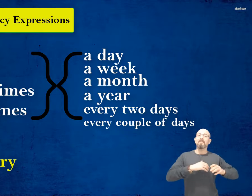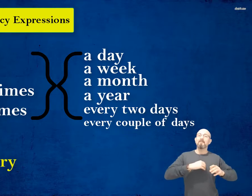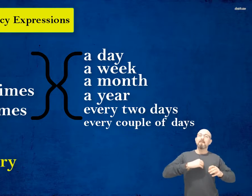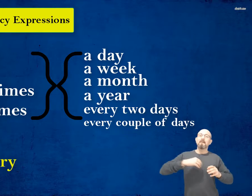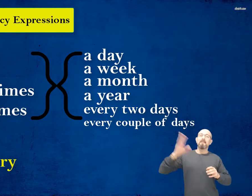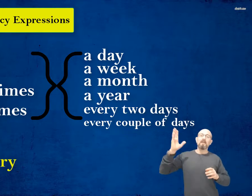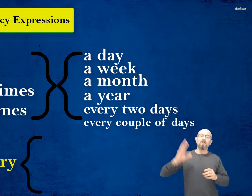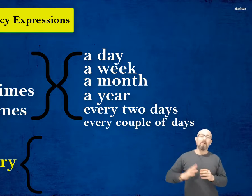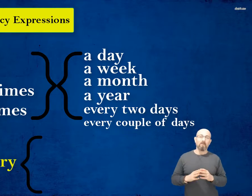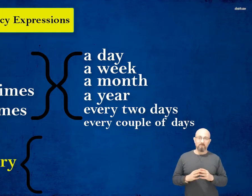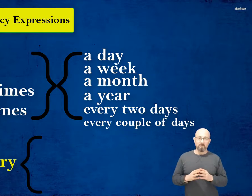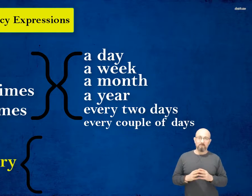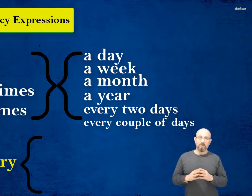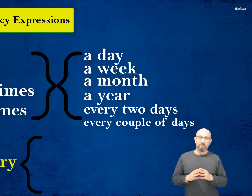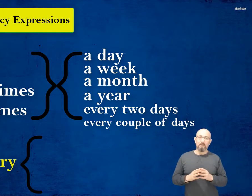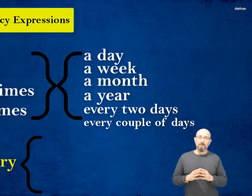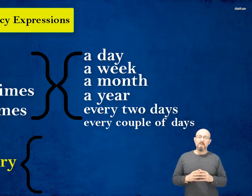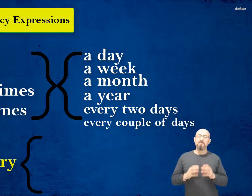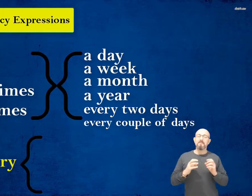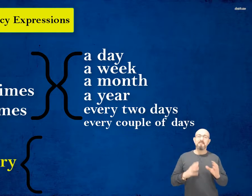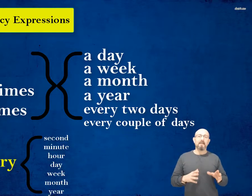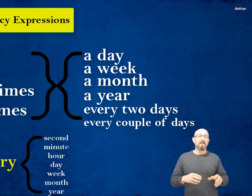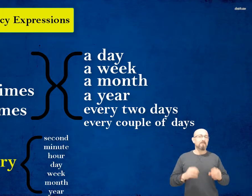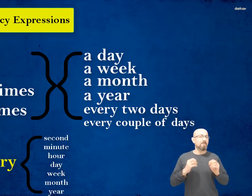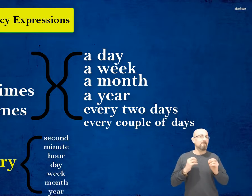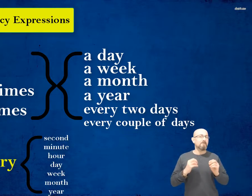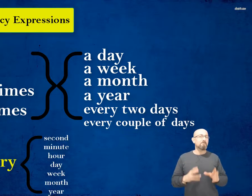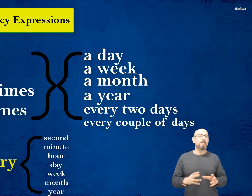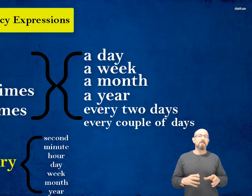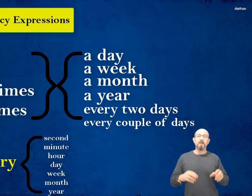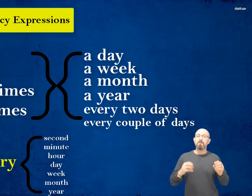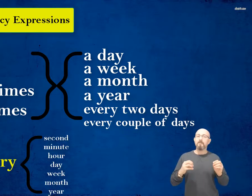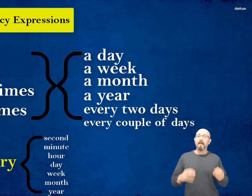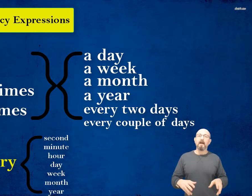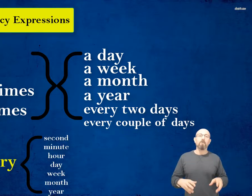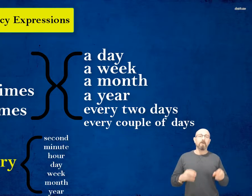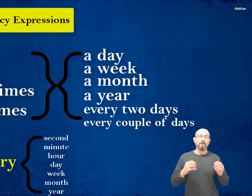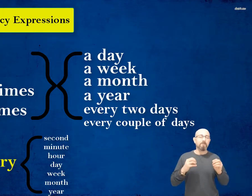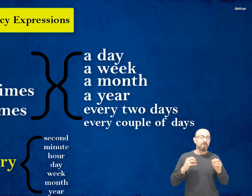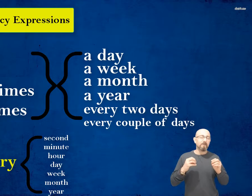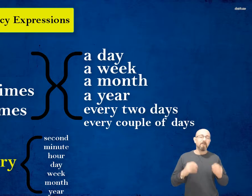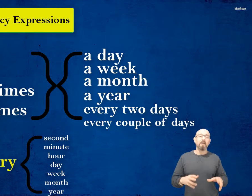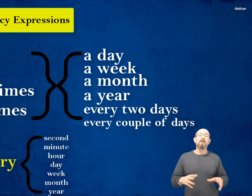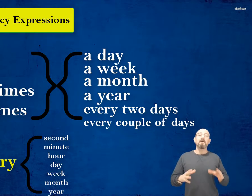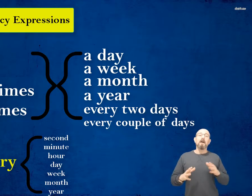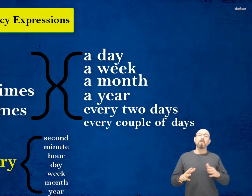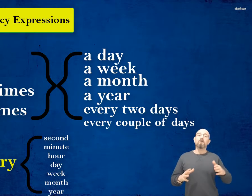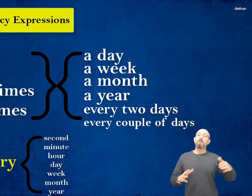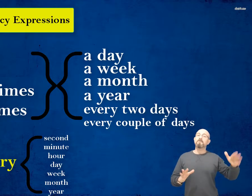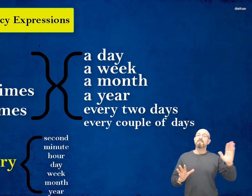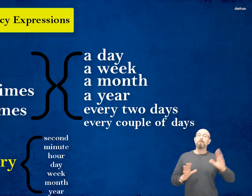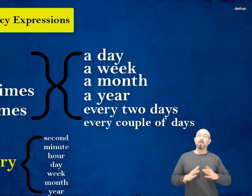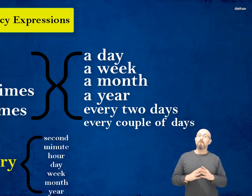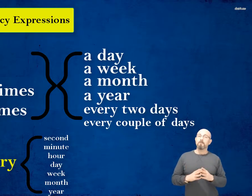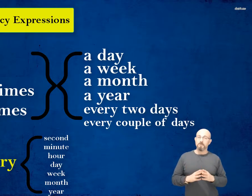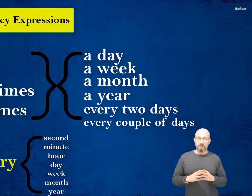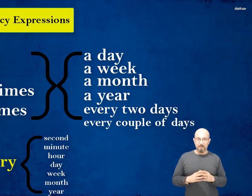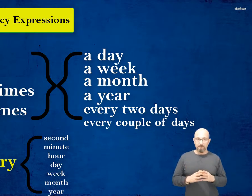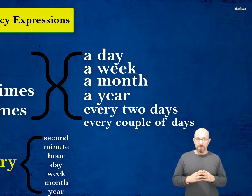للقرن تمام؟ every second every minute every hour every day هذول كلهم بتستعملها وما في مشكل every